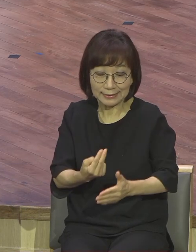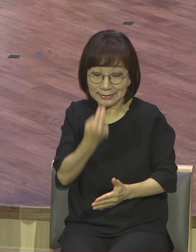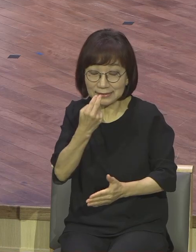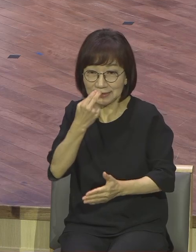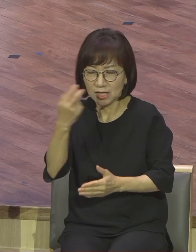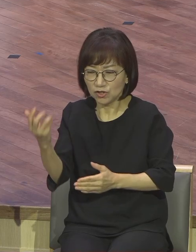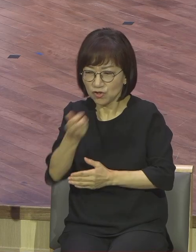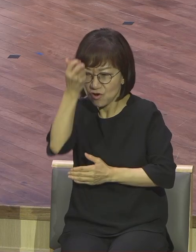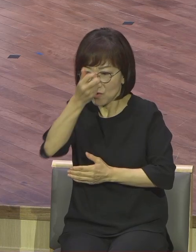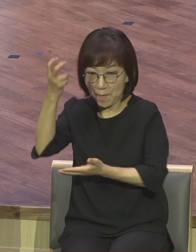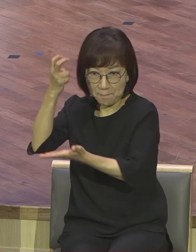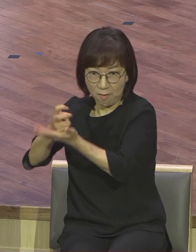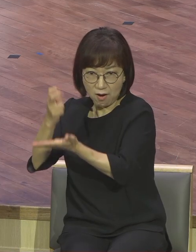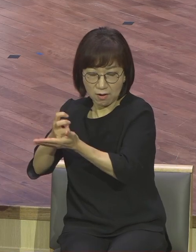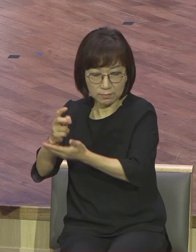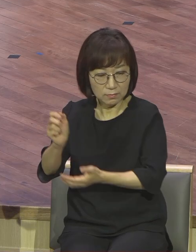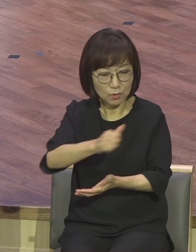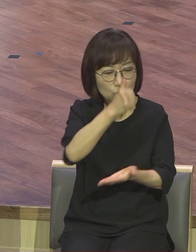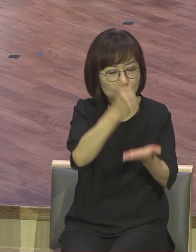사망의 법에서 너를 해방하였습니다.